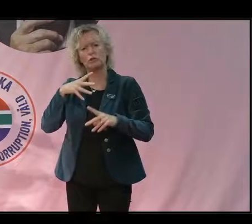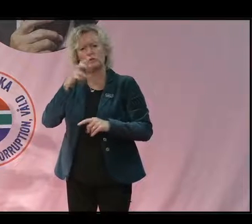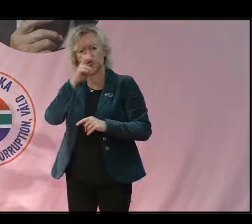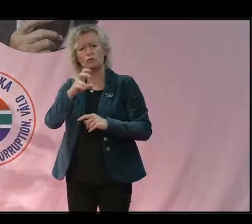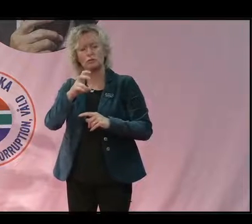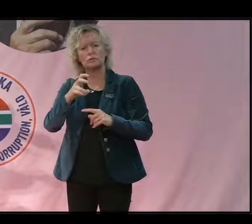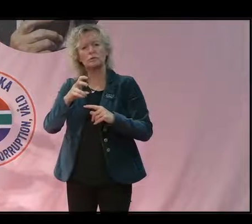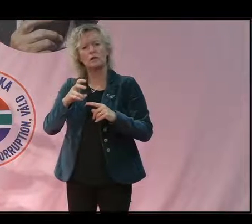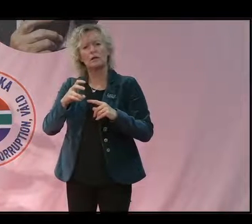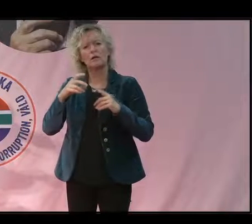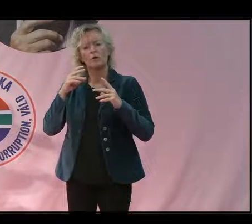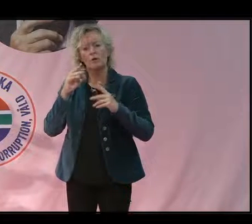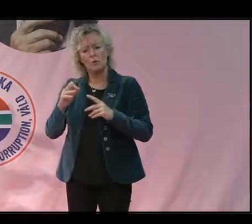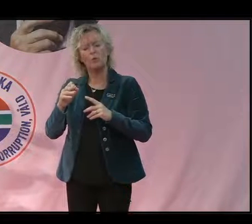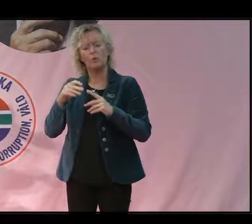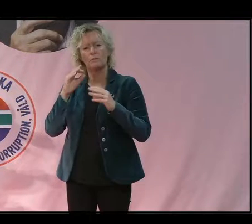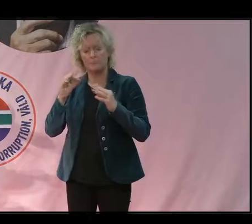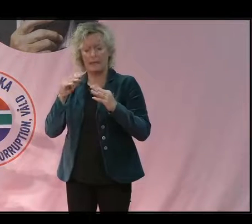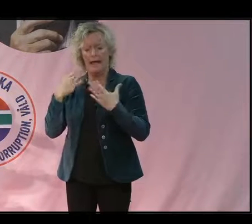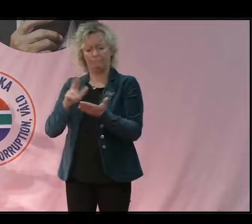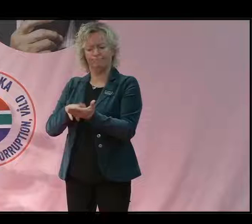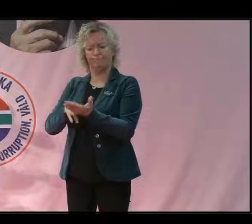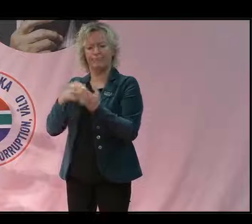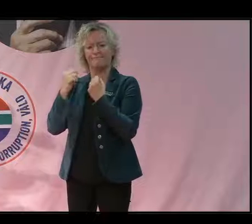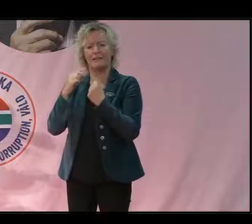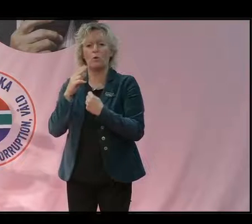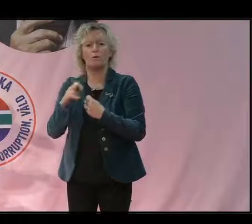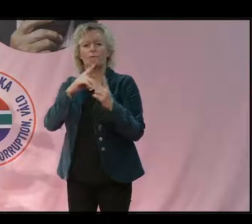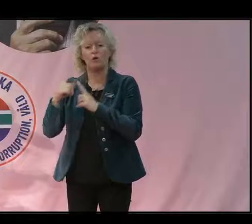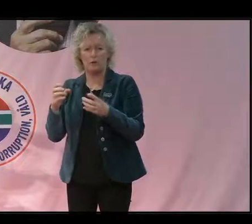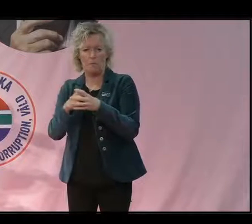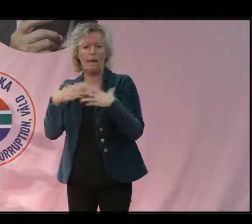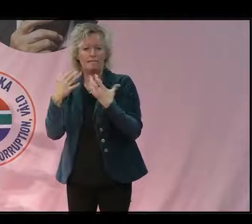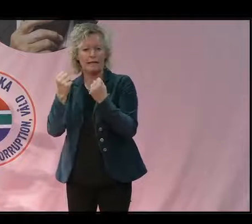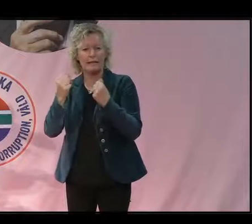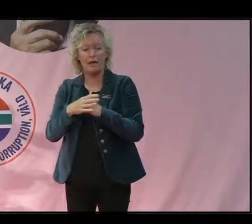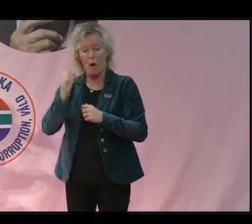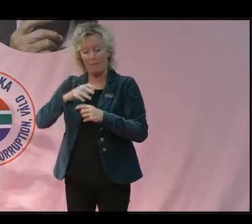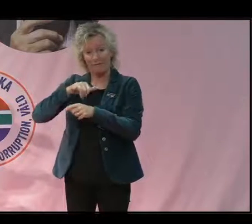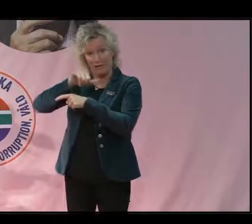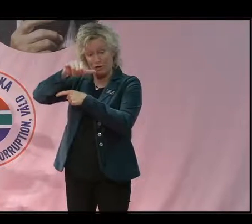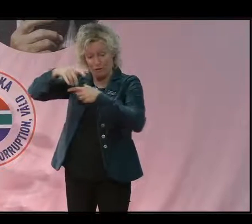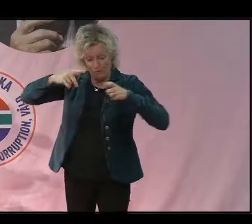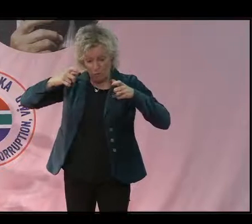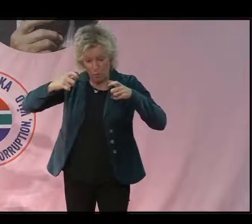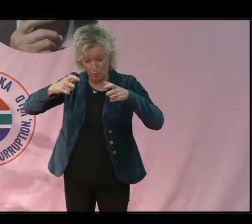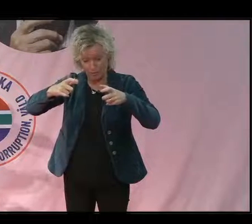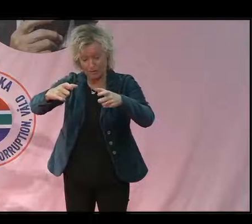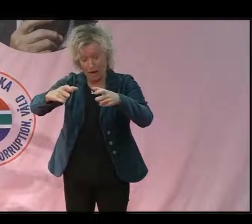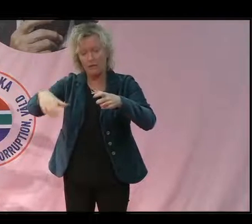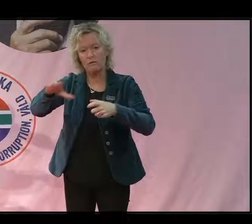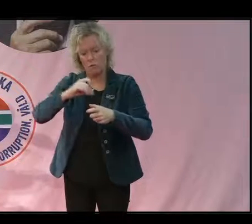viktiga urfolksgrupperna är för det här. Om man tittar på flygfoton från vissa delar av Amazonas så ser man